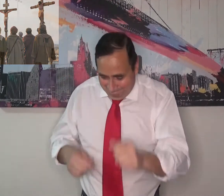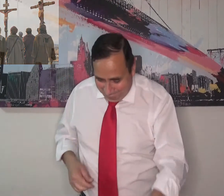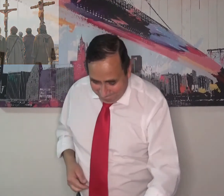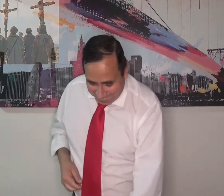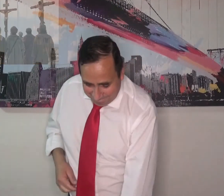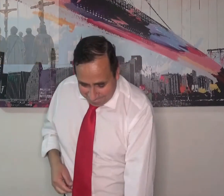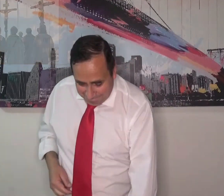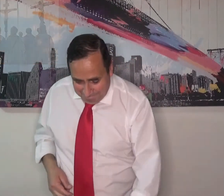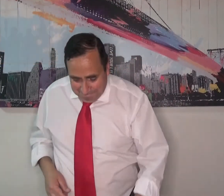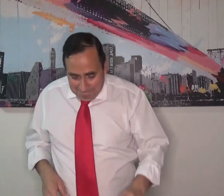Perfecto.